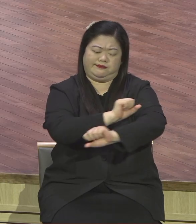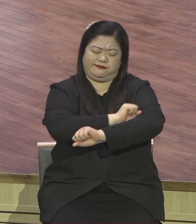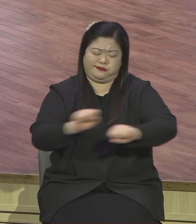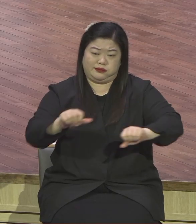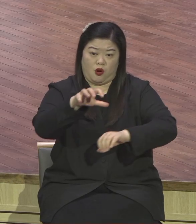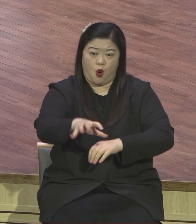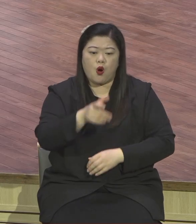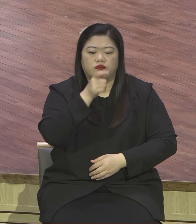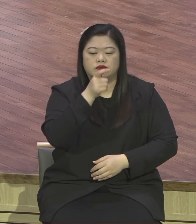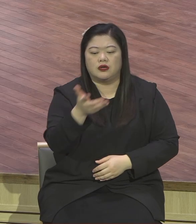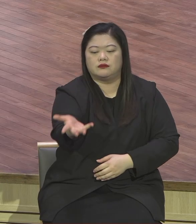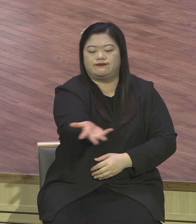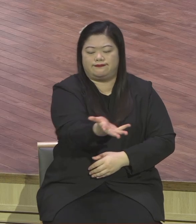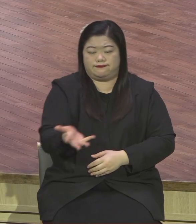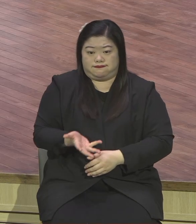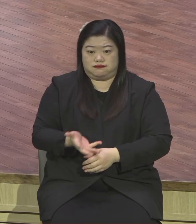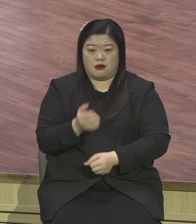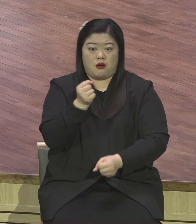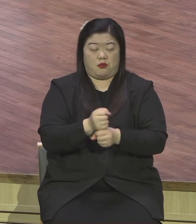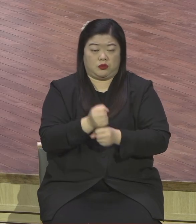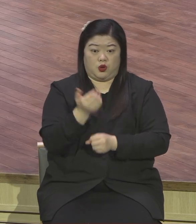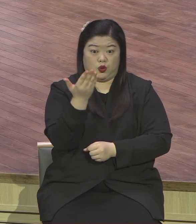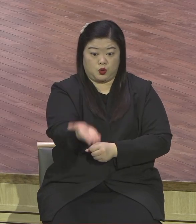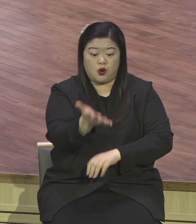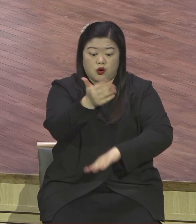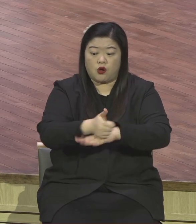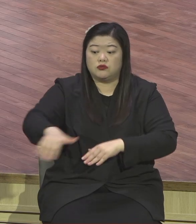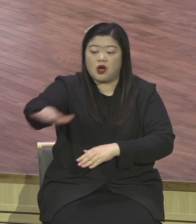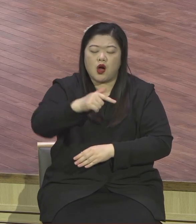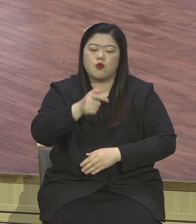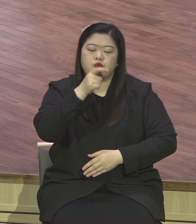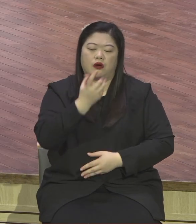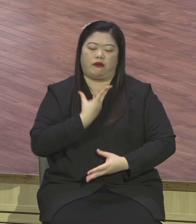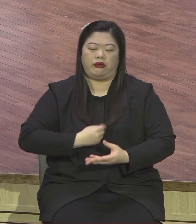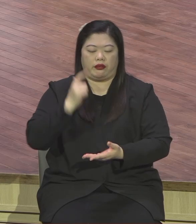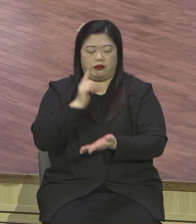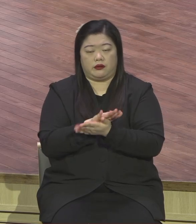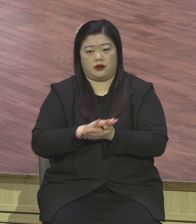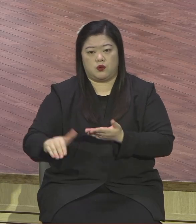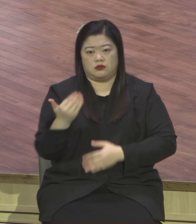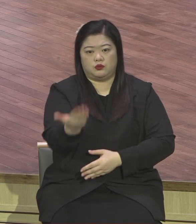내가 택한 자에게 마시게 할 것임이라 그렇게 말씀했어요.